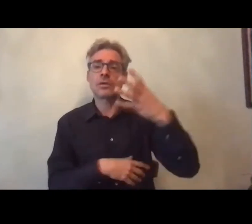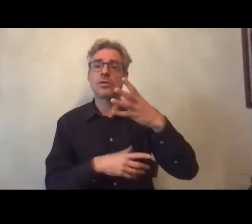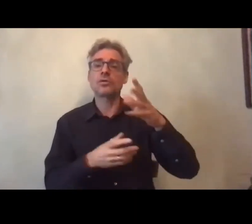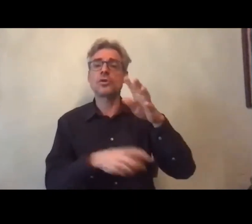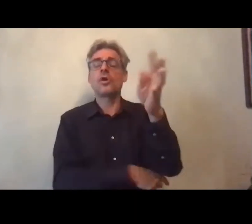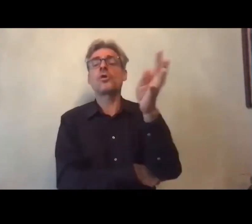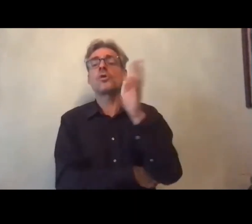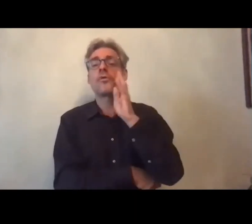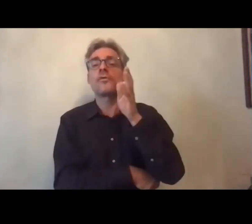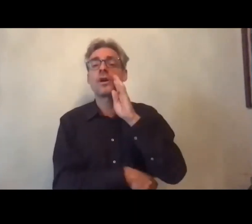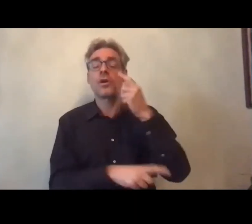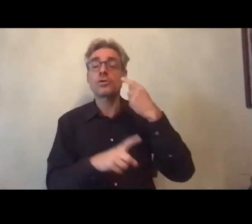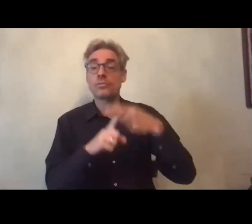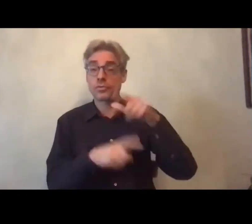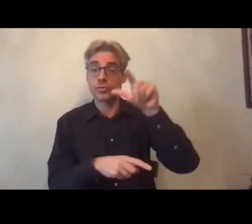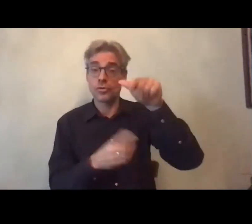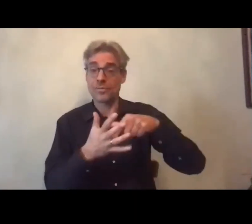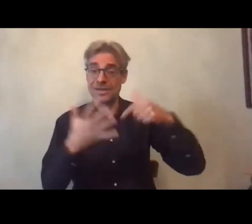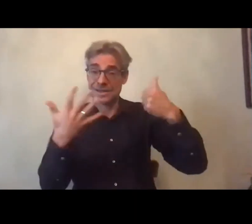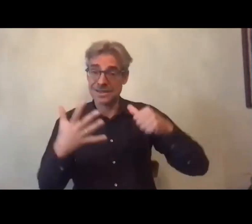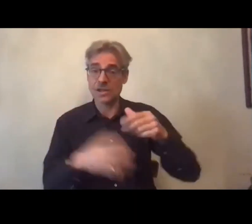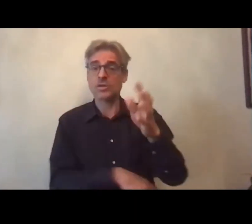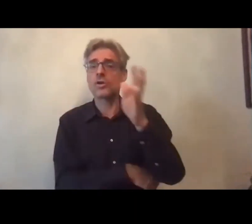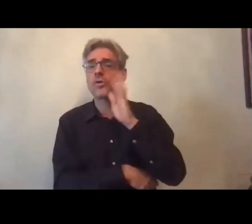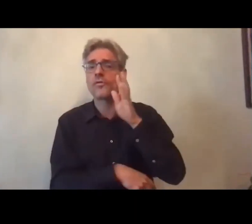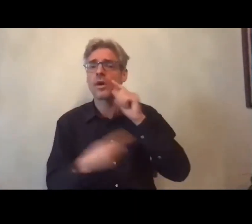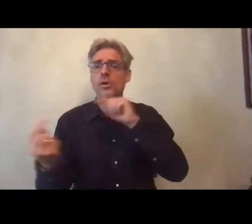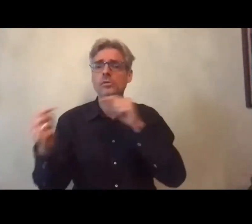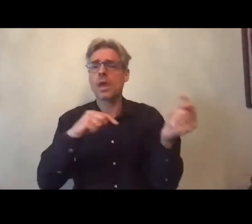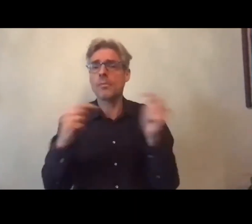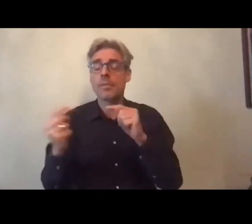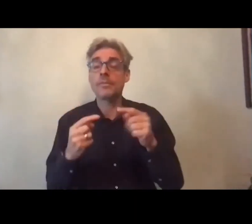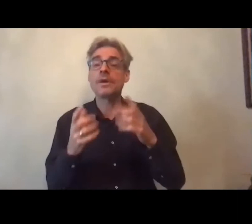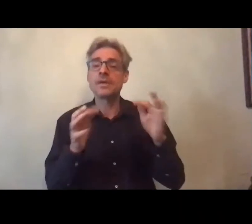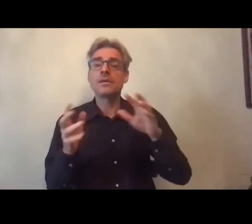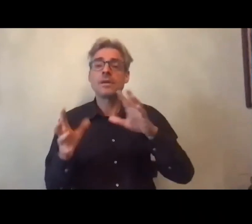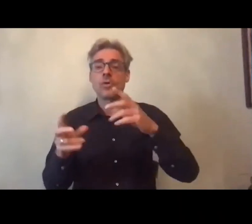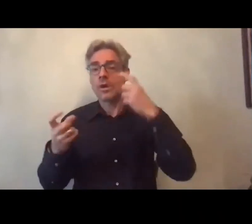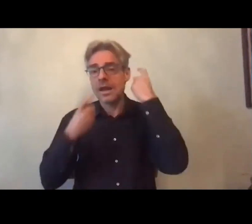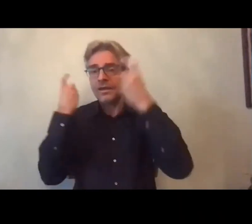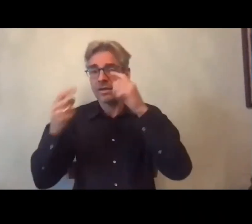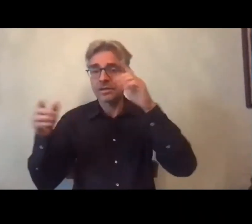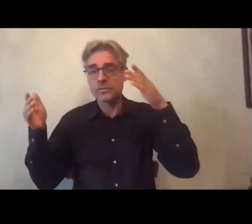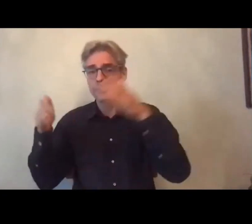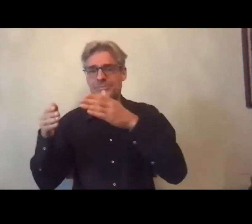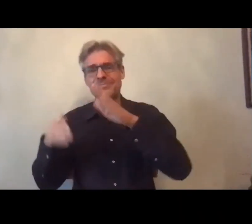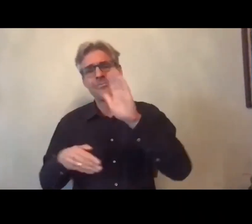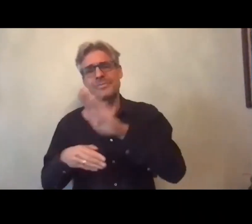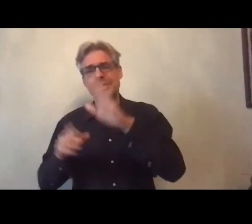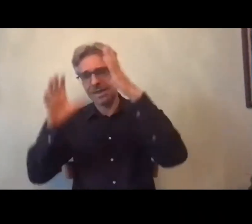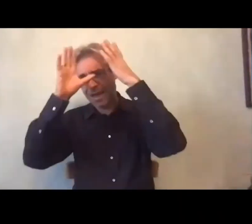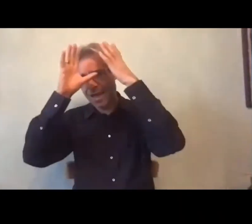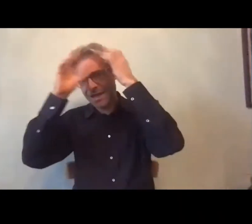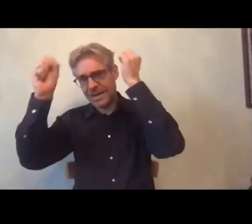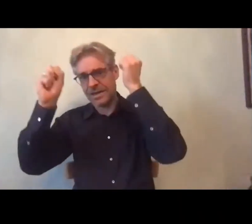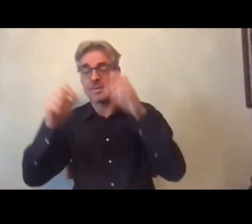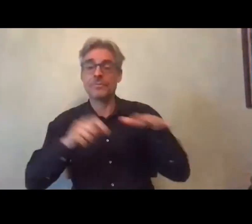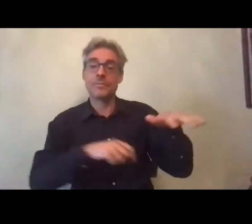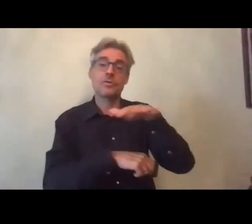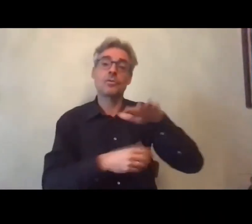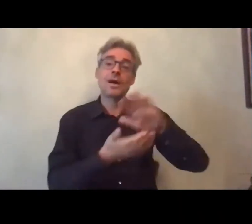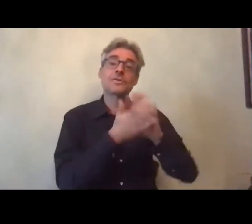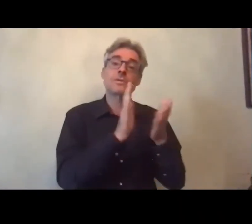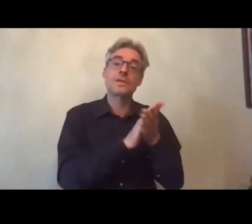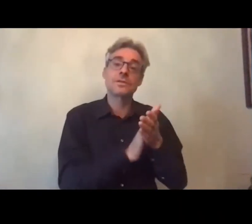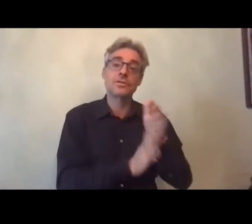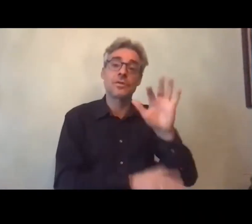2016 ça c'est pour la réflexion de nature académique mais notre nom d'association c'est Femmes pour le dire Femmes pour